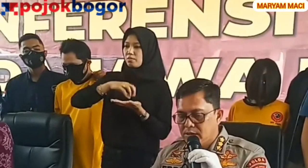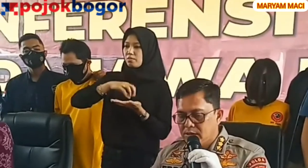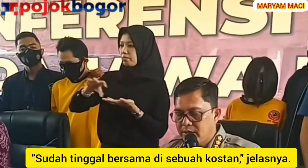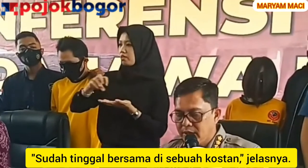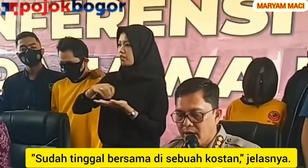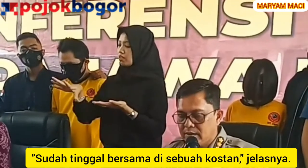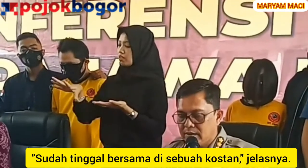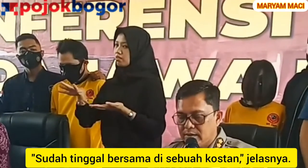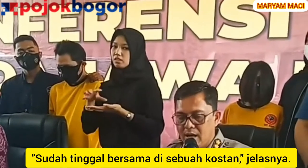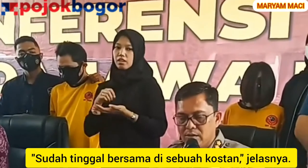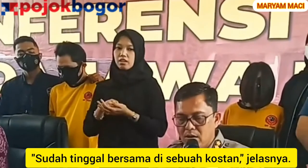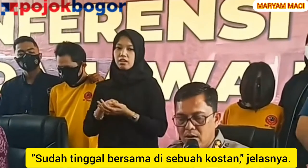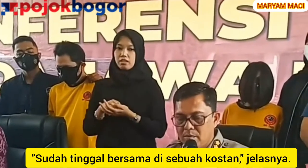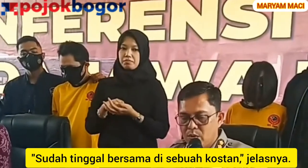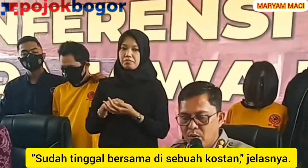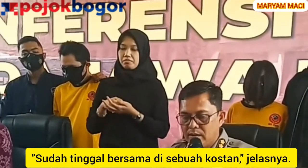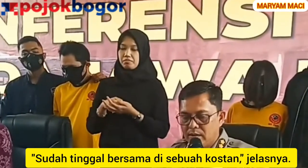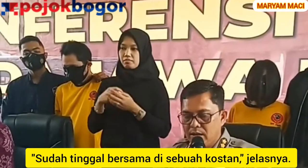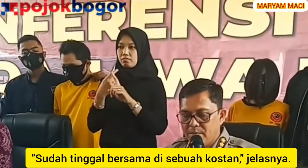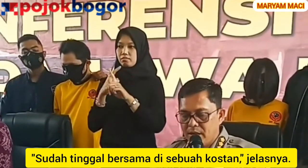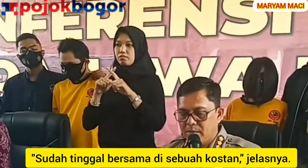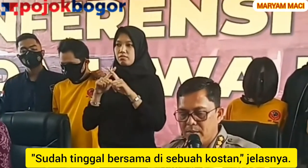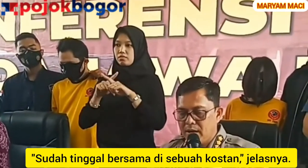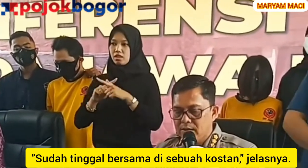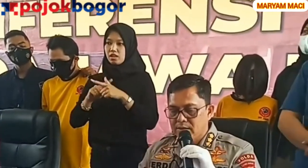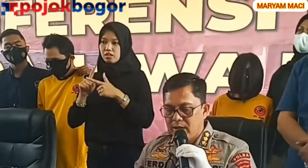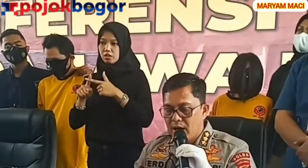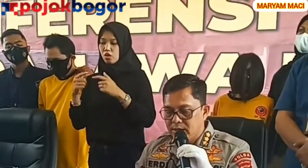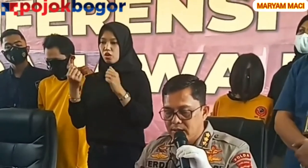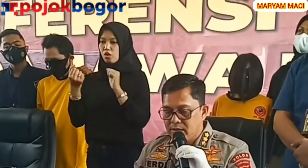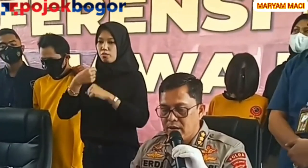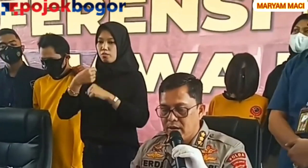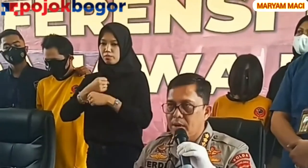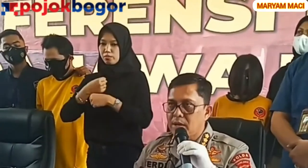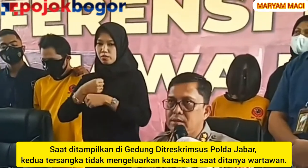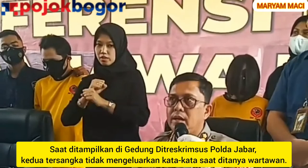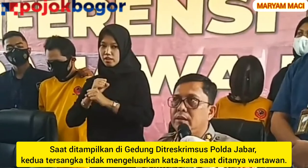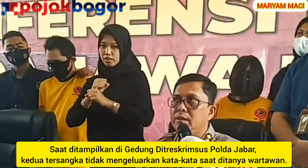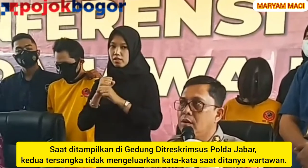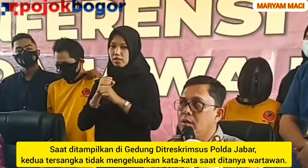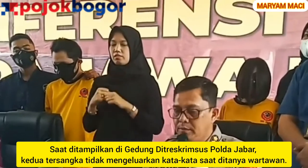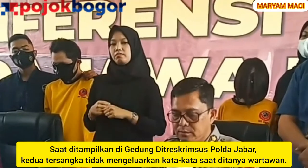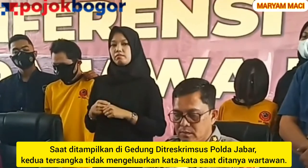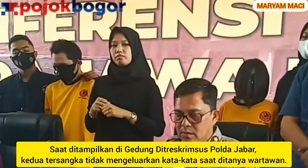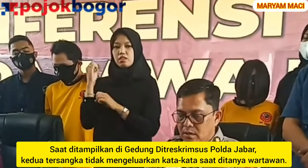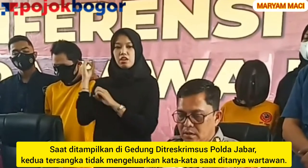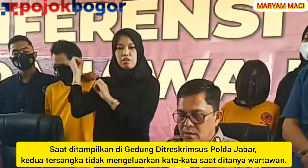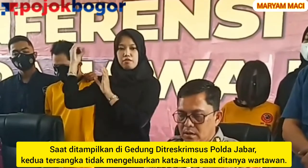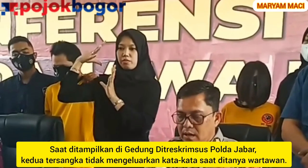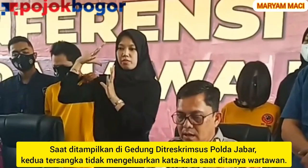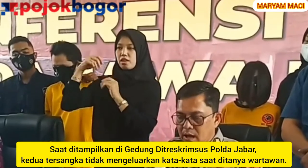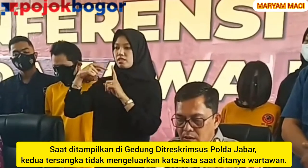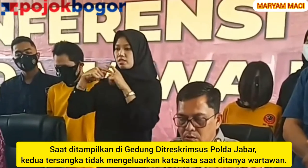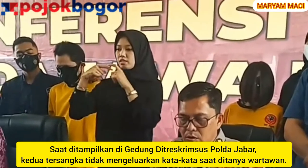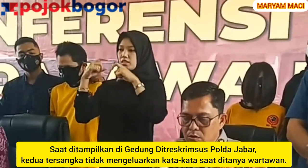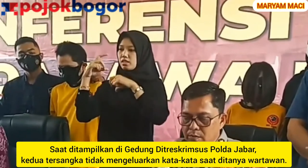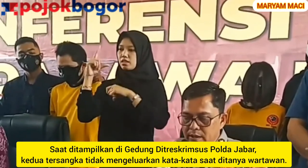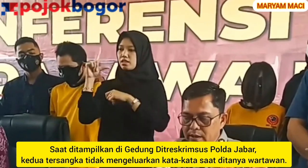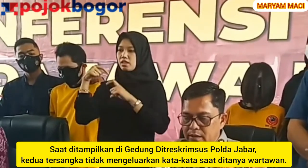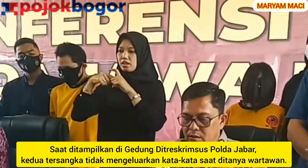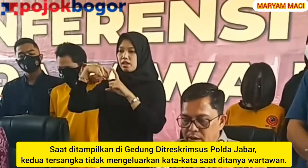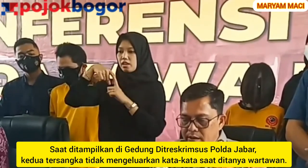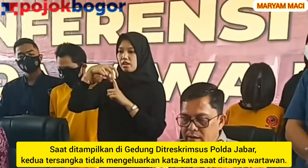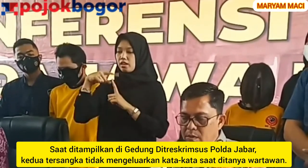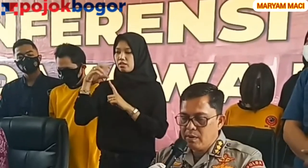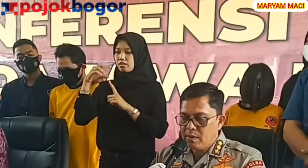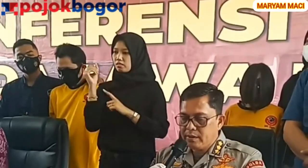mentransmisikan dan atau membuat dapat diaksesnya informasi elektronik dan atau dokumen